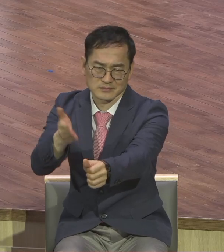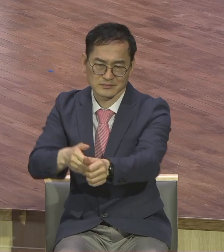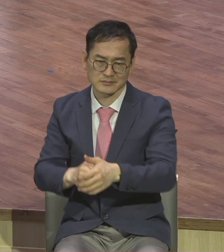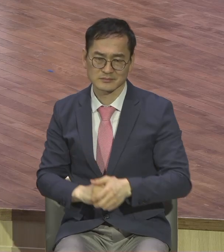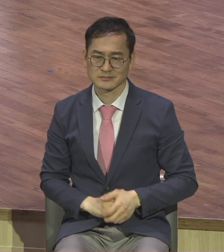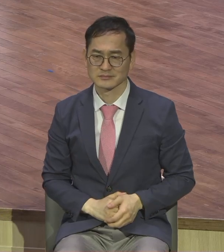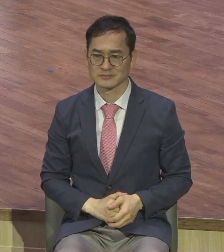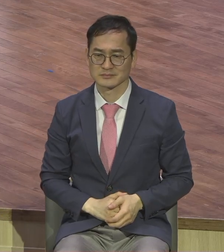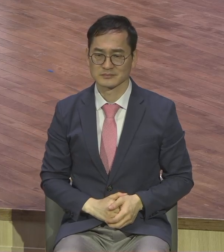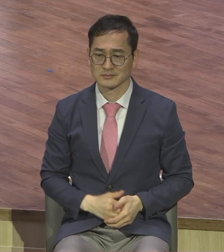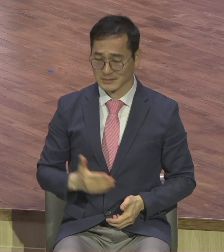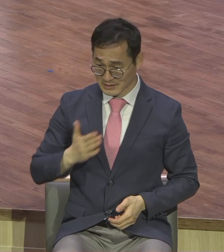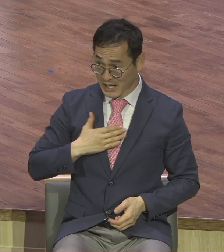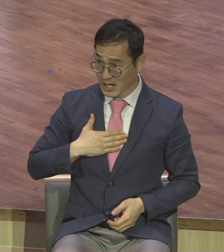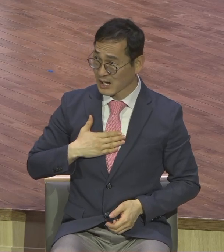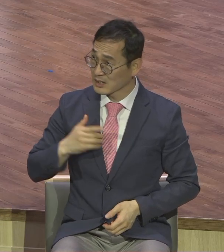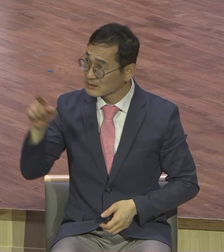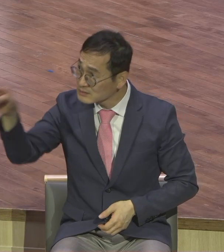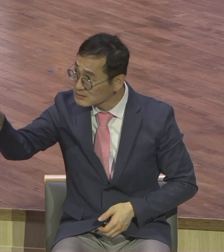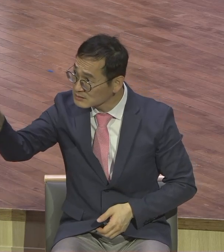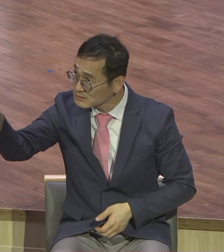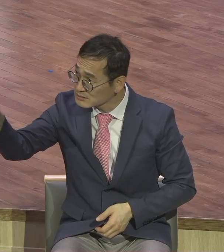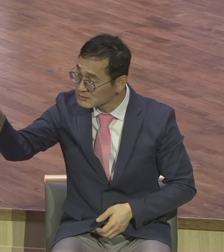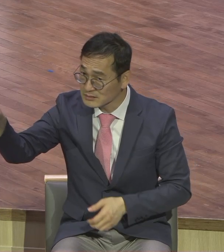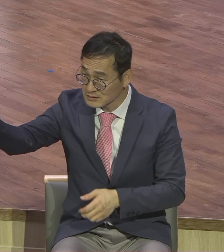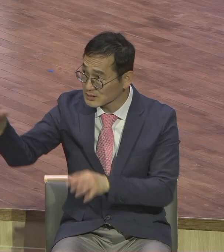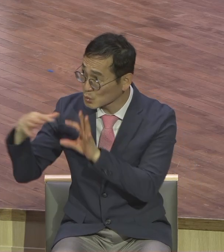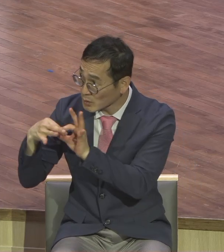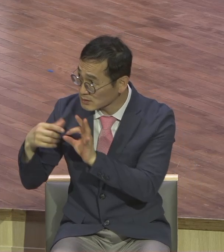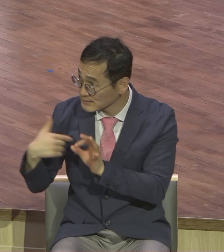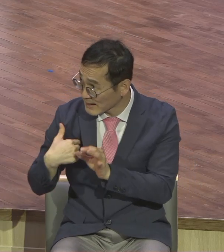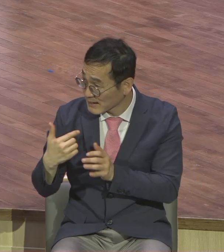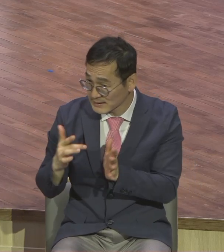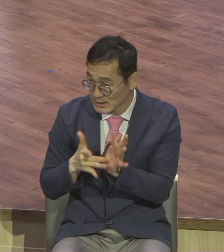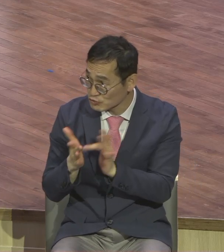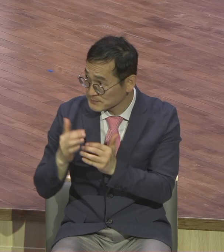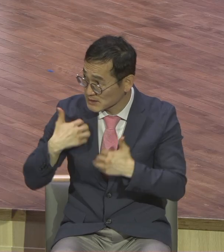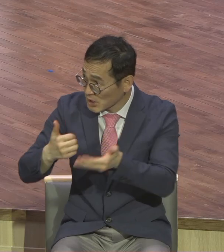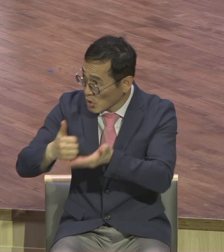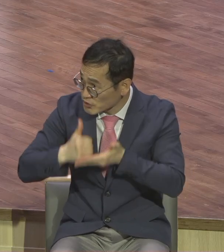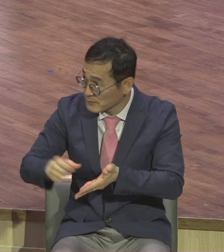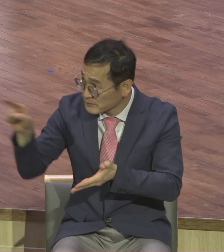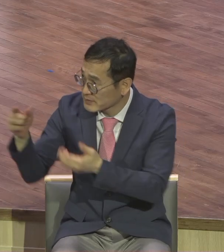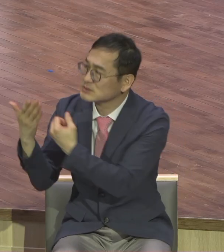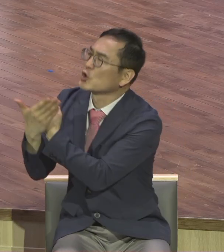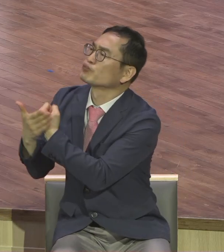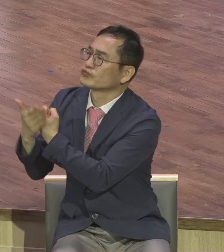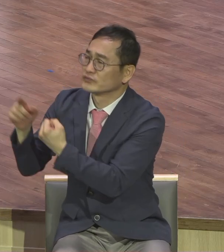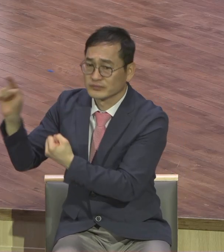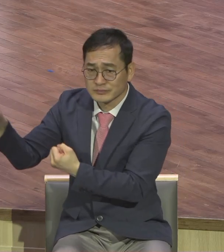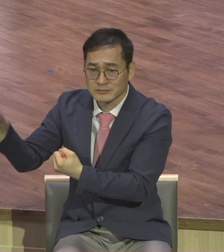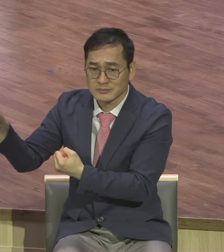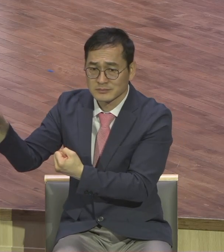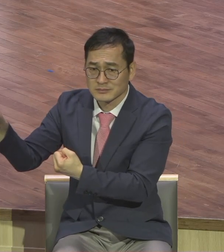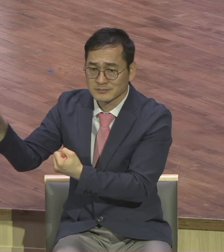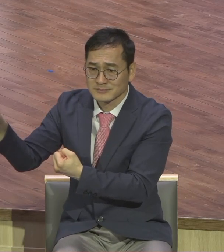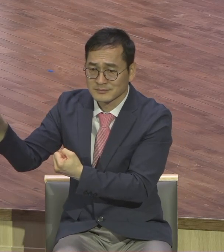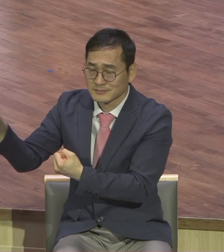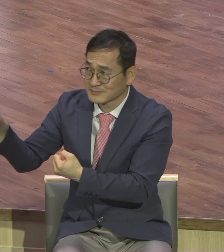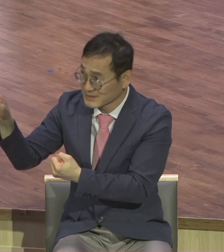그분 때문에 구원의 반절에 내가 올랐다고 하면 이제는 이제는